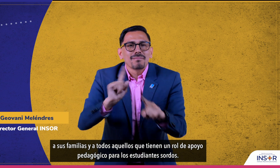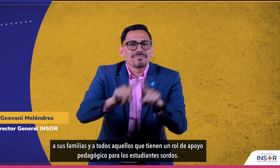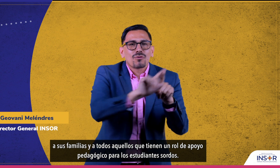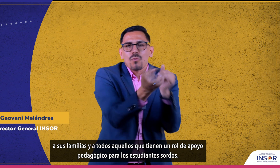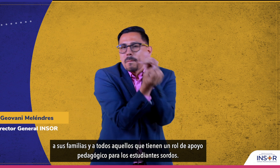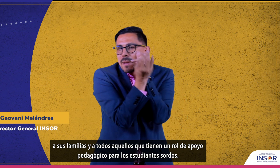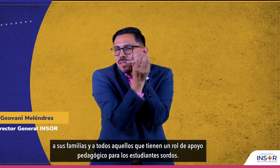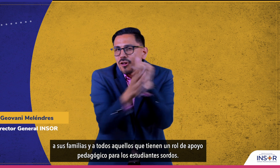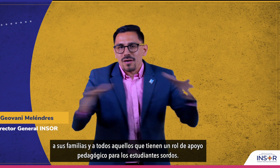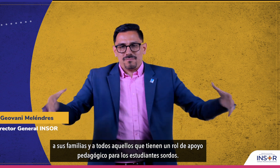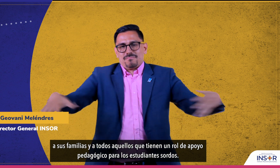estudiantes sordos.